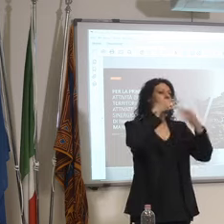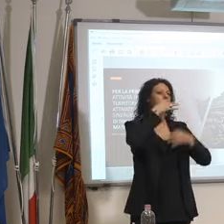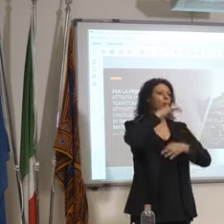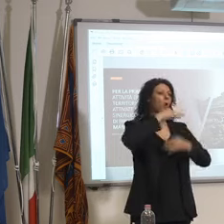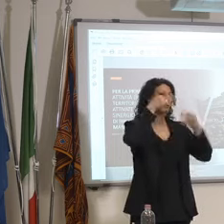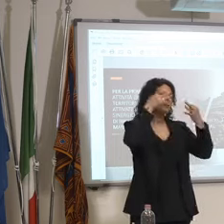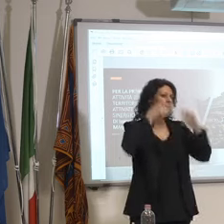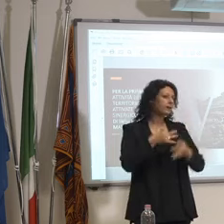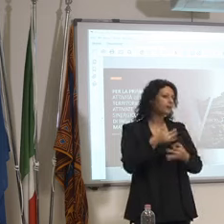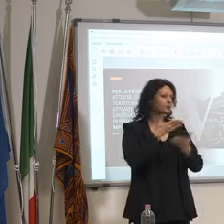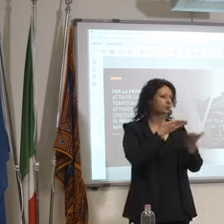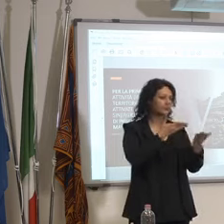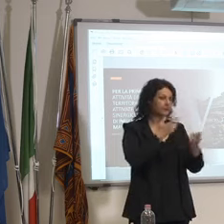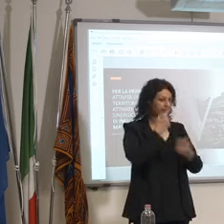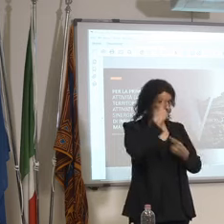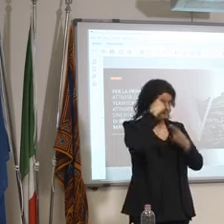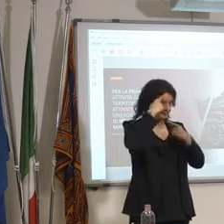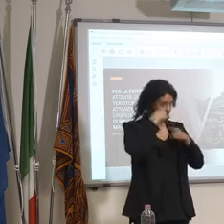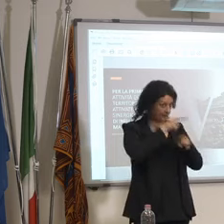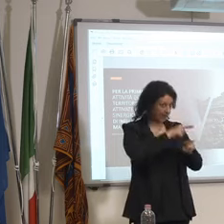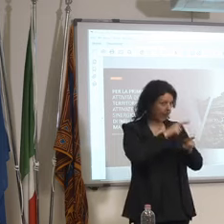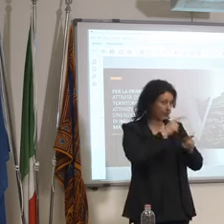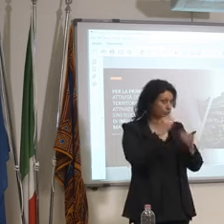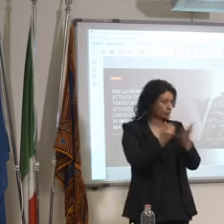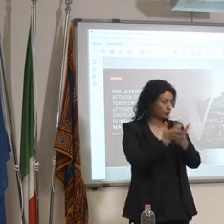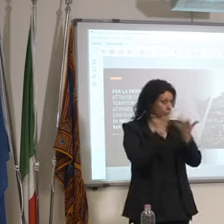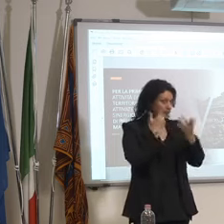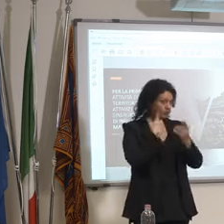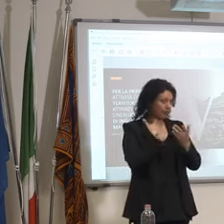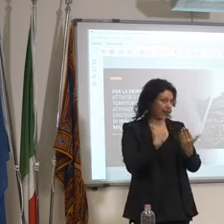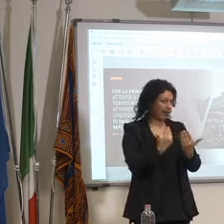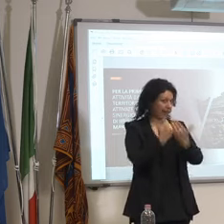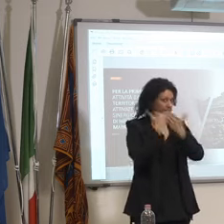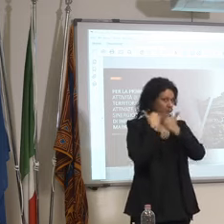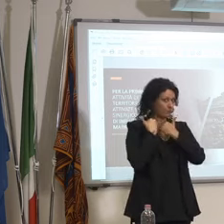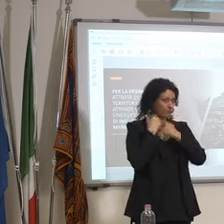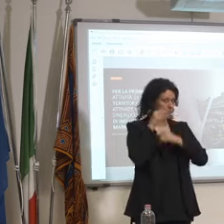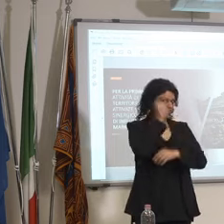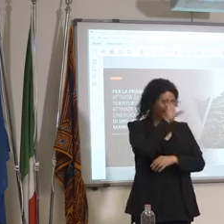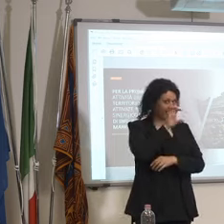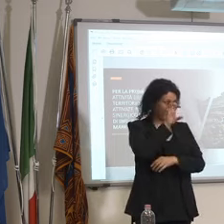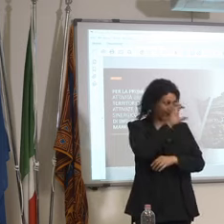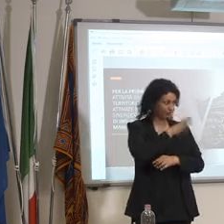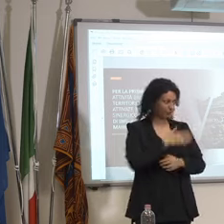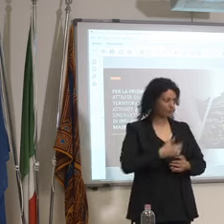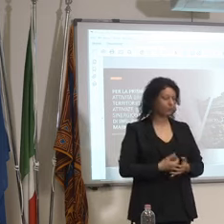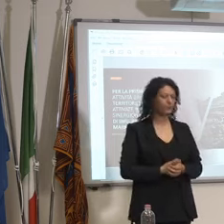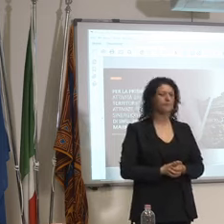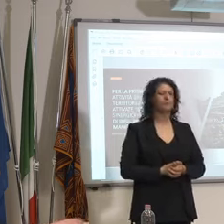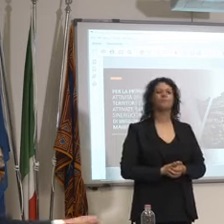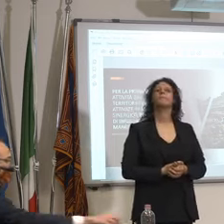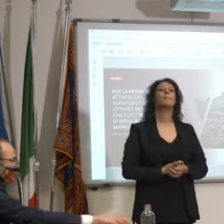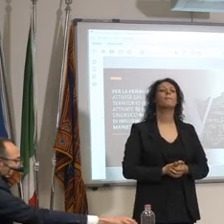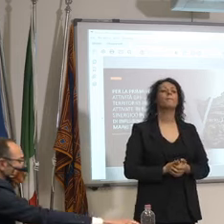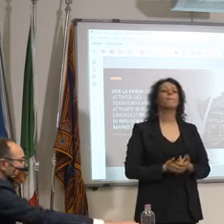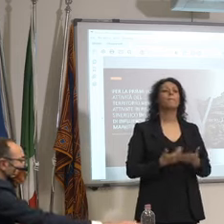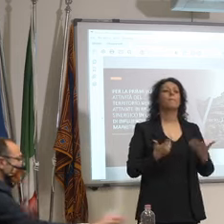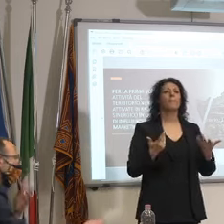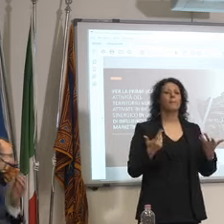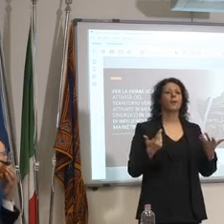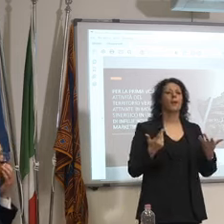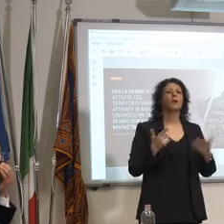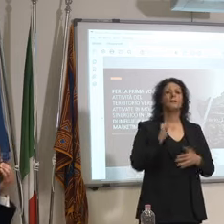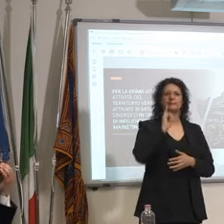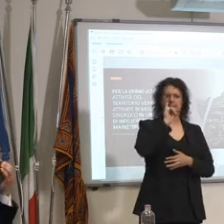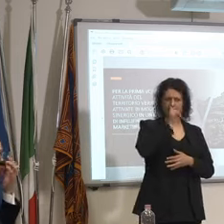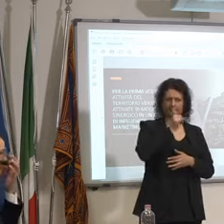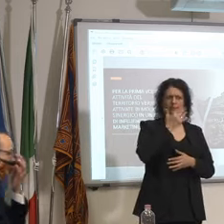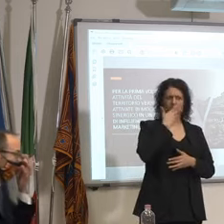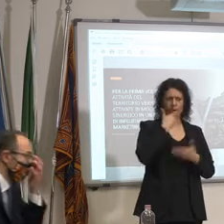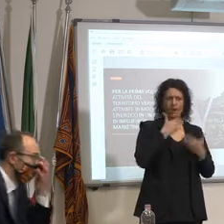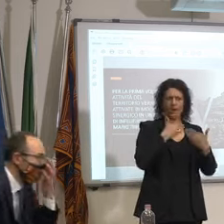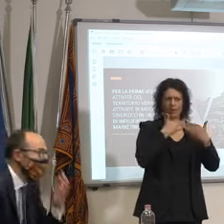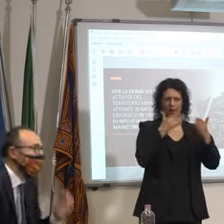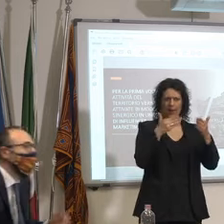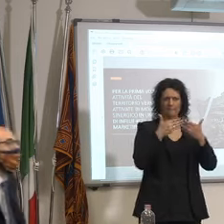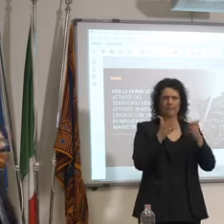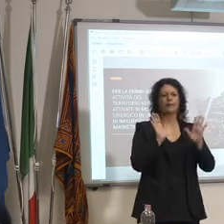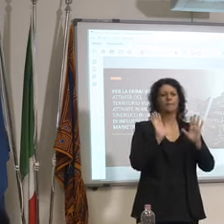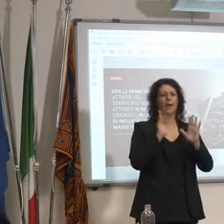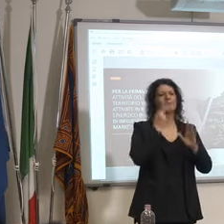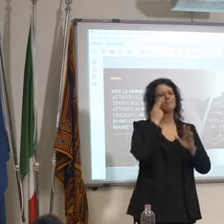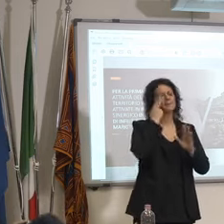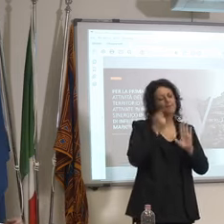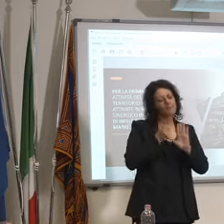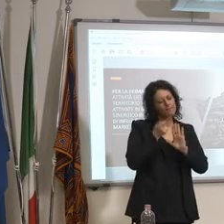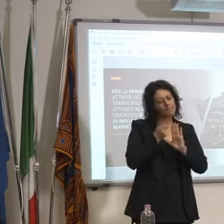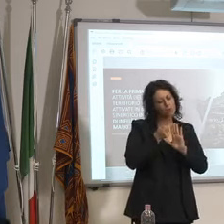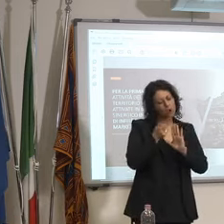consci del fatto che vi assumete la responsabilità e poi la responsabilità si con gradualità nel senso che decideremo le